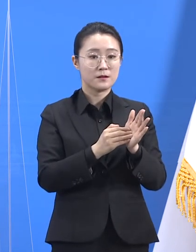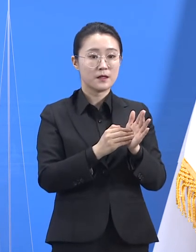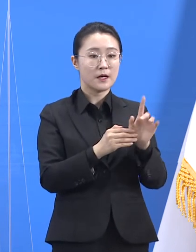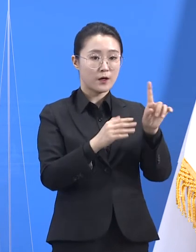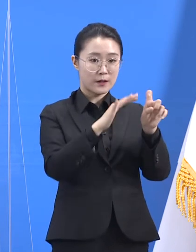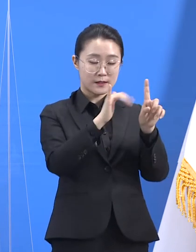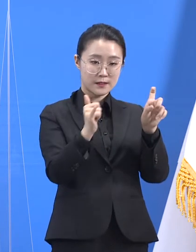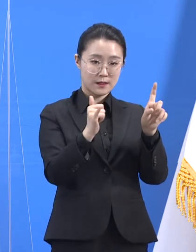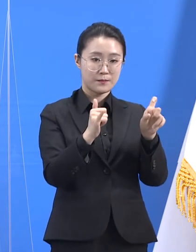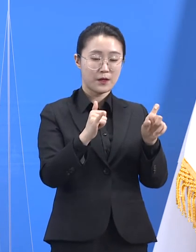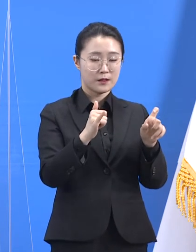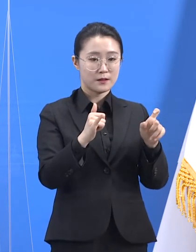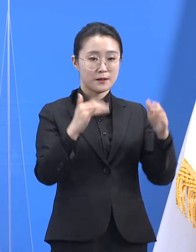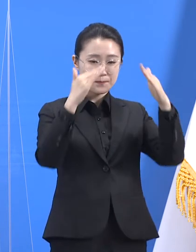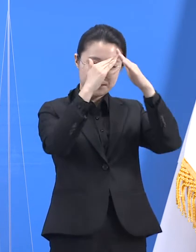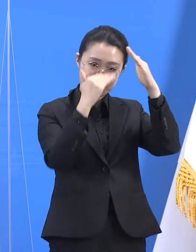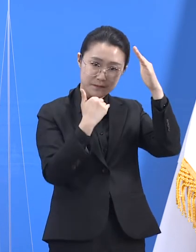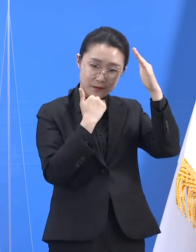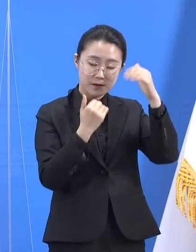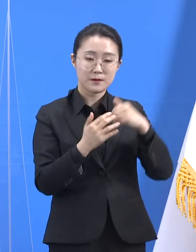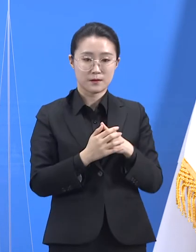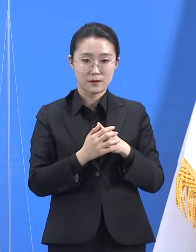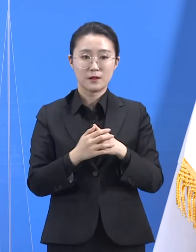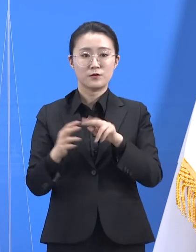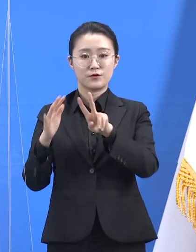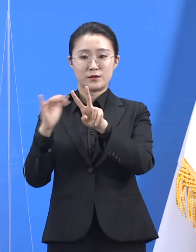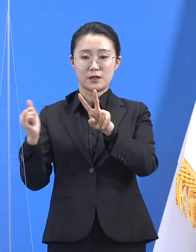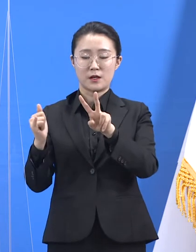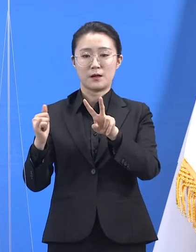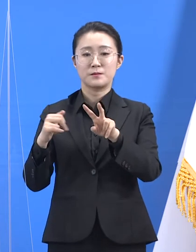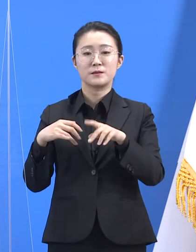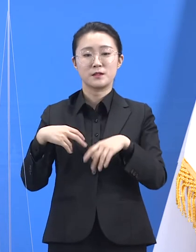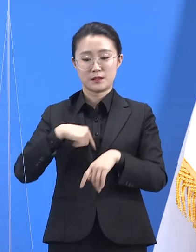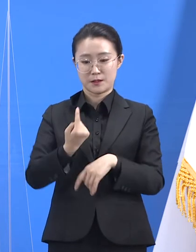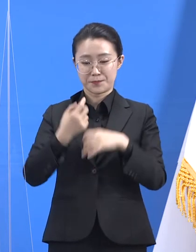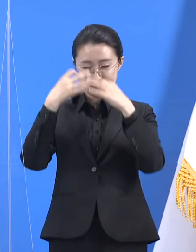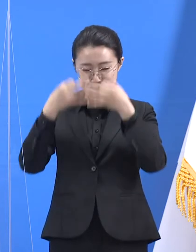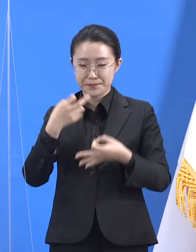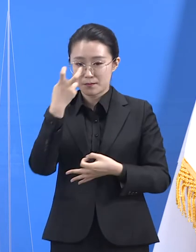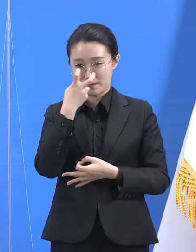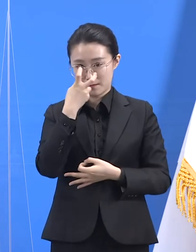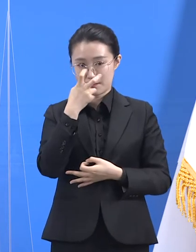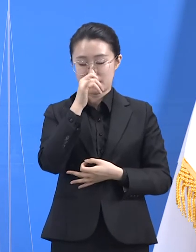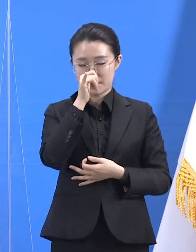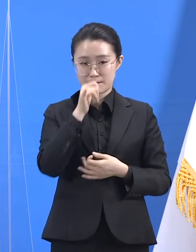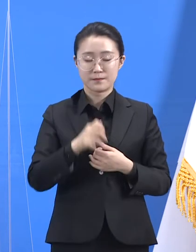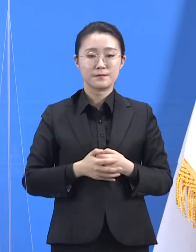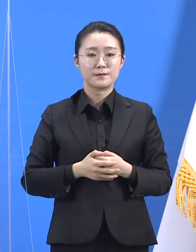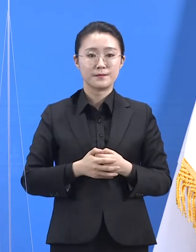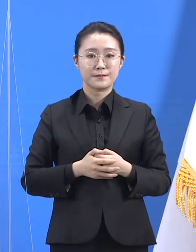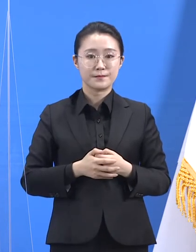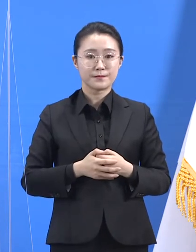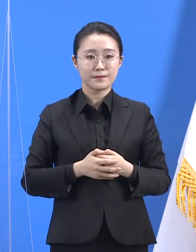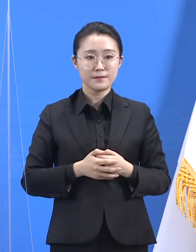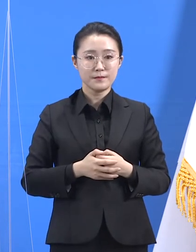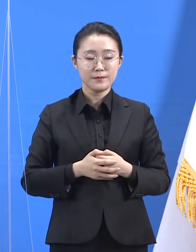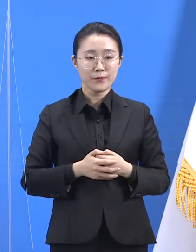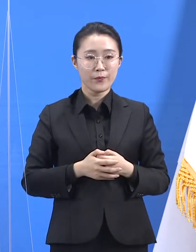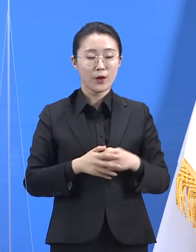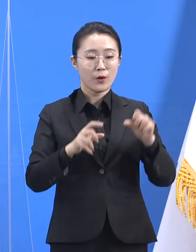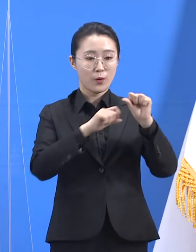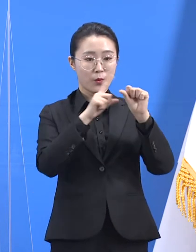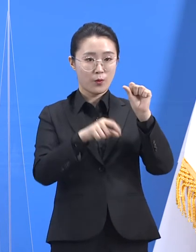2명은 능동감시 조치했습니다. 오는 5월 3일까지 해당 교회에 집합금지 명령을